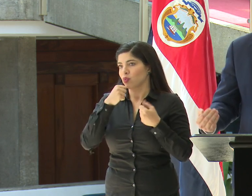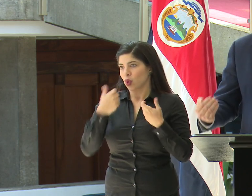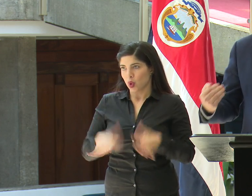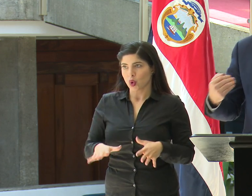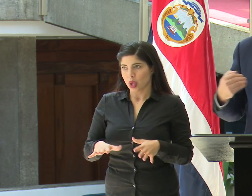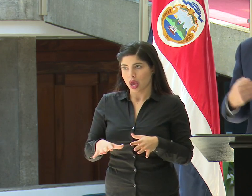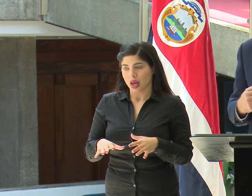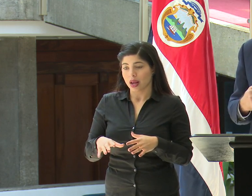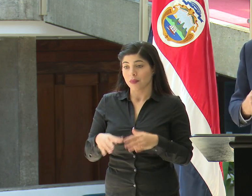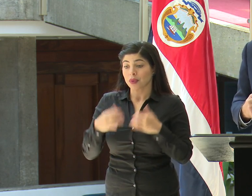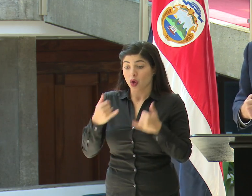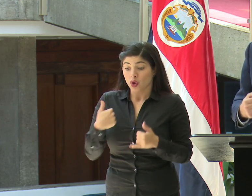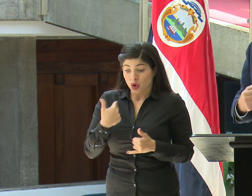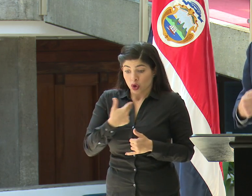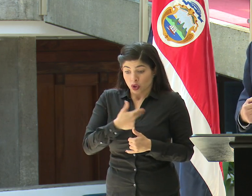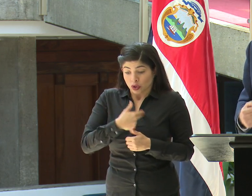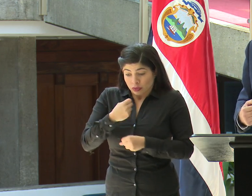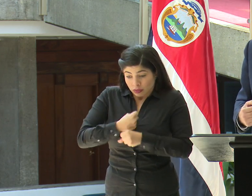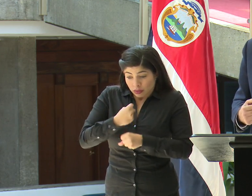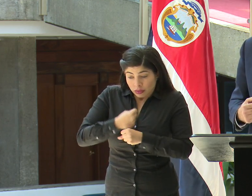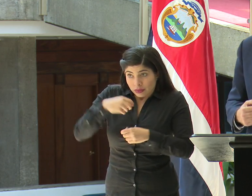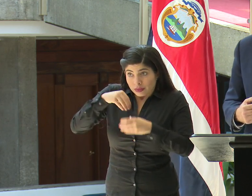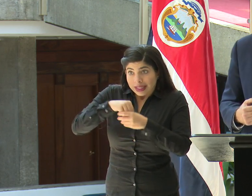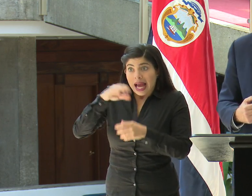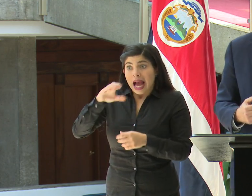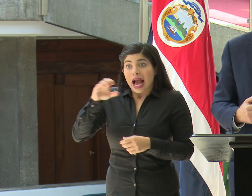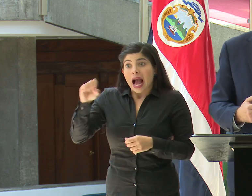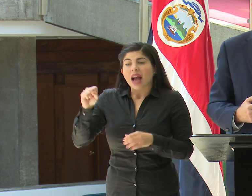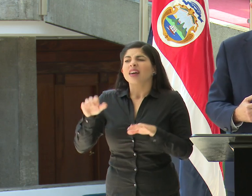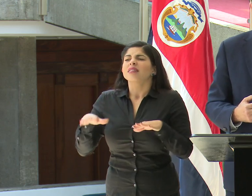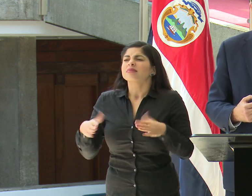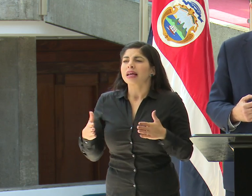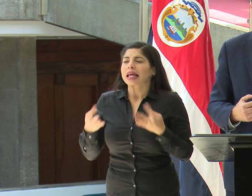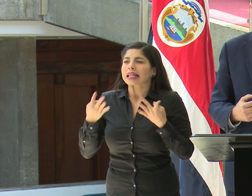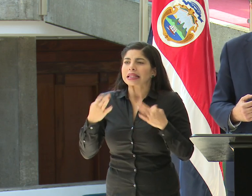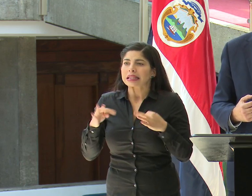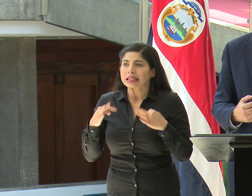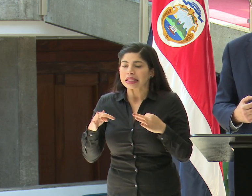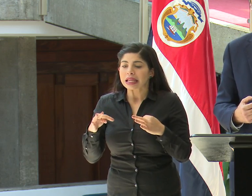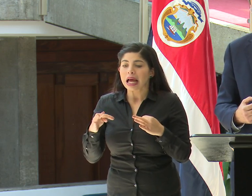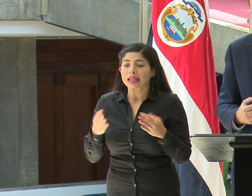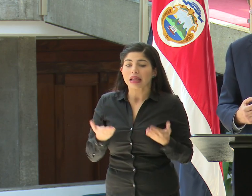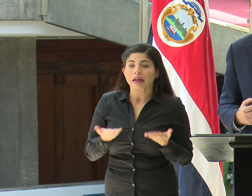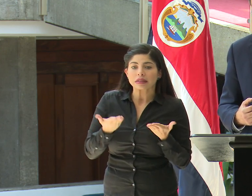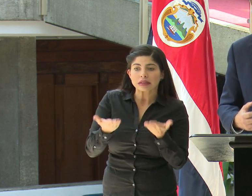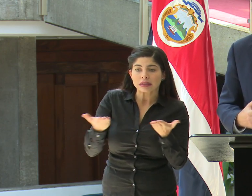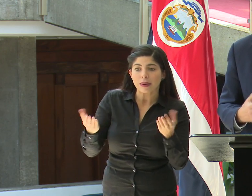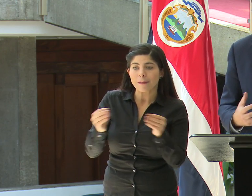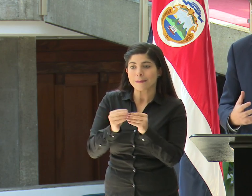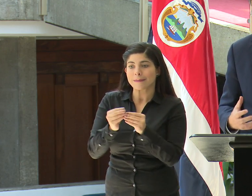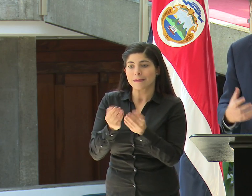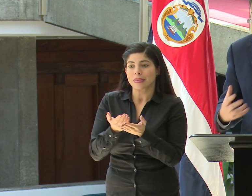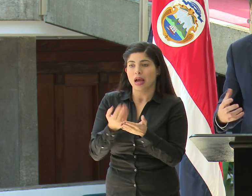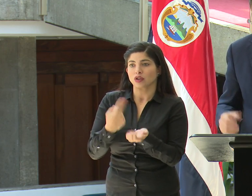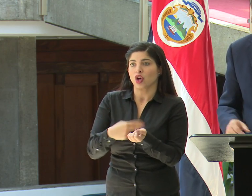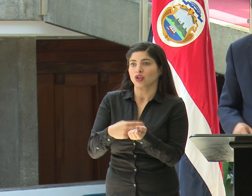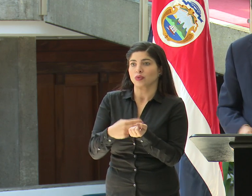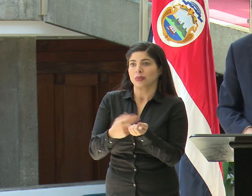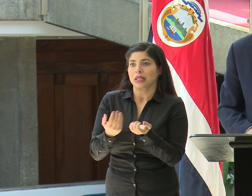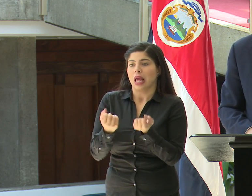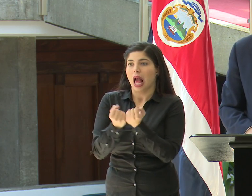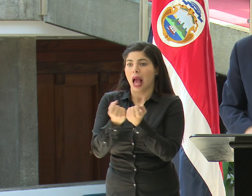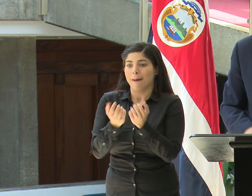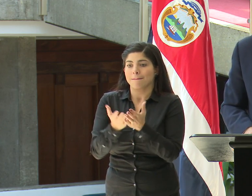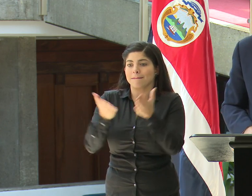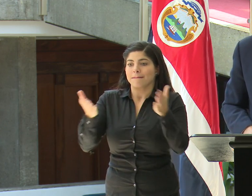Lo que nosotros hacemos en la Caja es tratar de trabajar sobre la oferta hospitalaria, de crear más